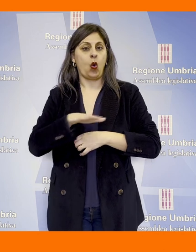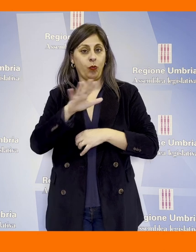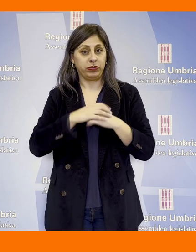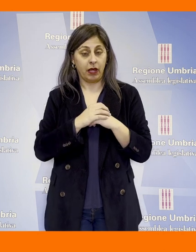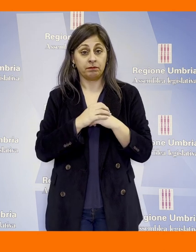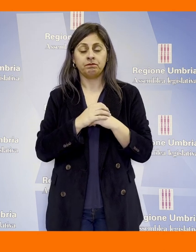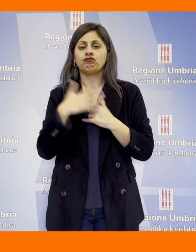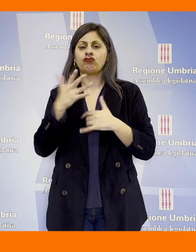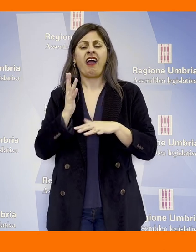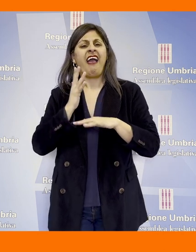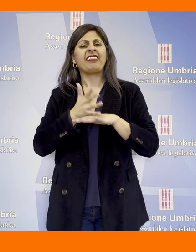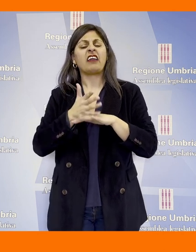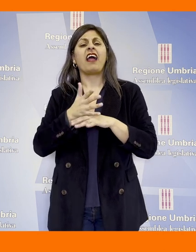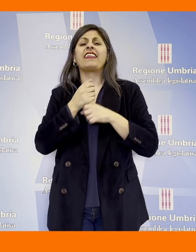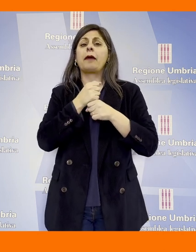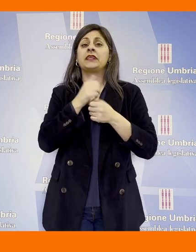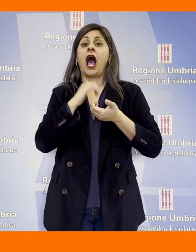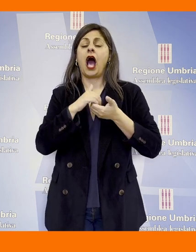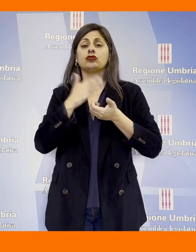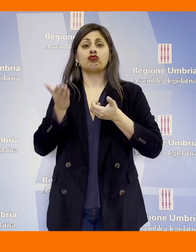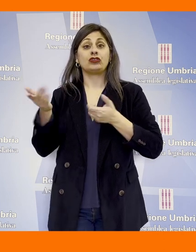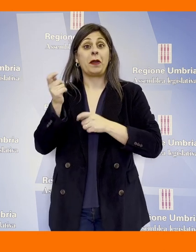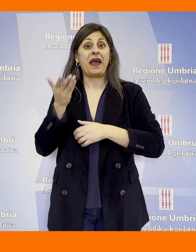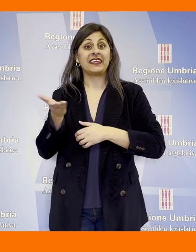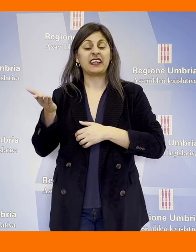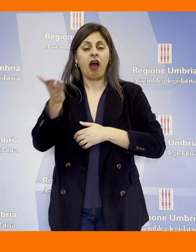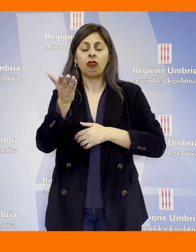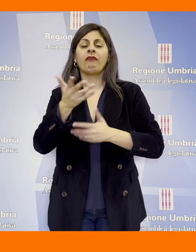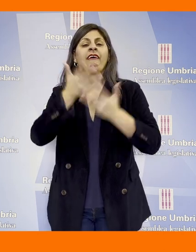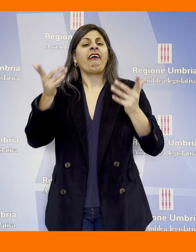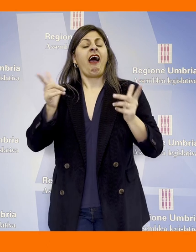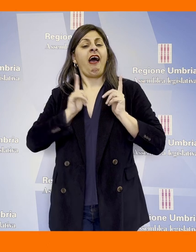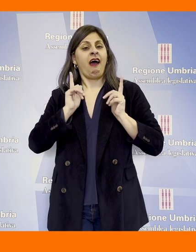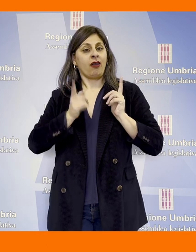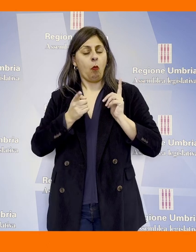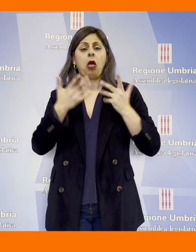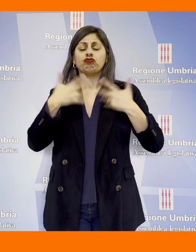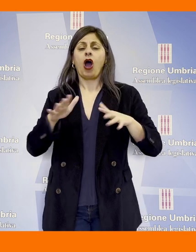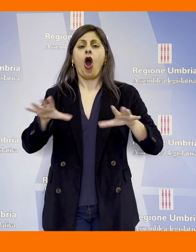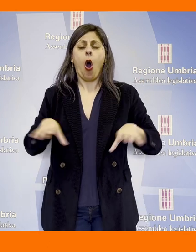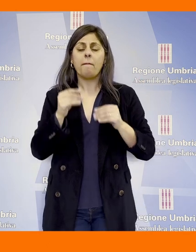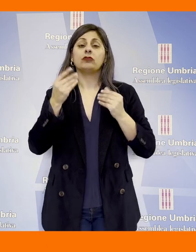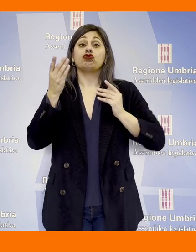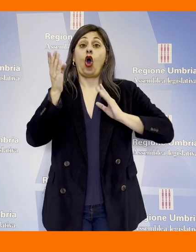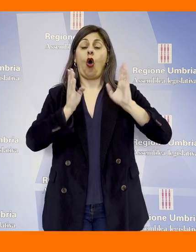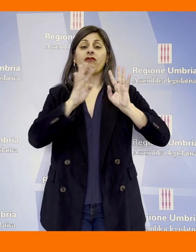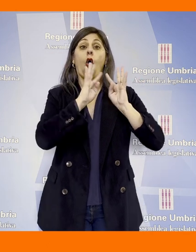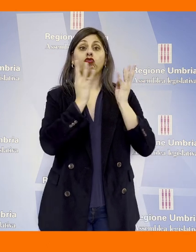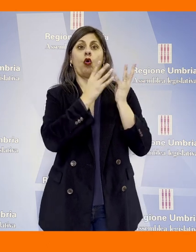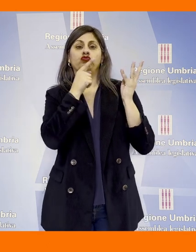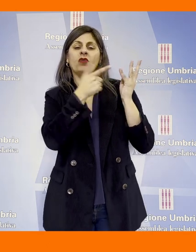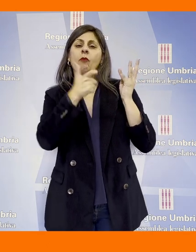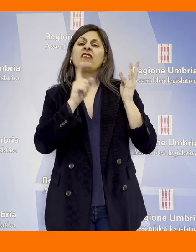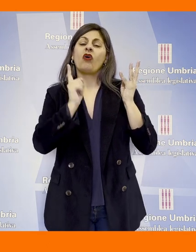in Umbria. Dagli interventi dei rappresentanti delle associazioni dei pescatori, è emerso che è stato già avviato un utile di confronto con la